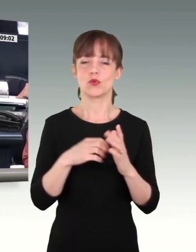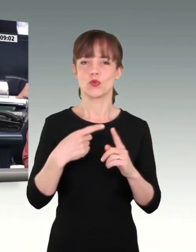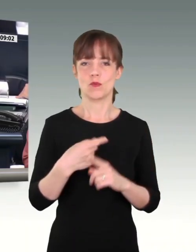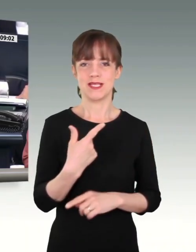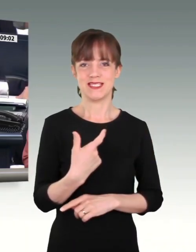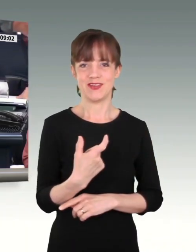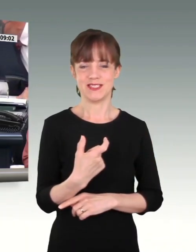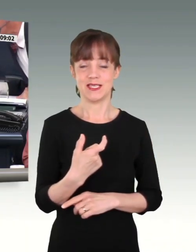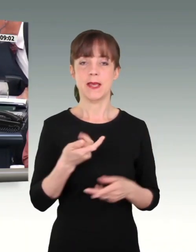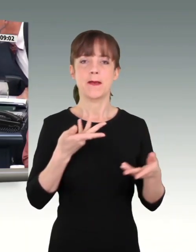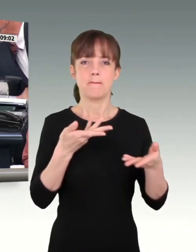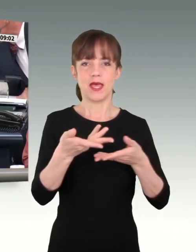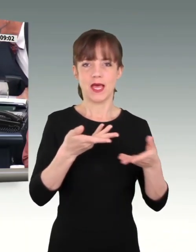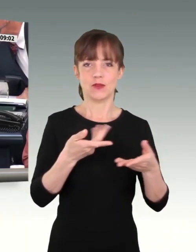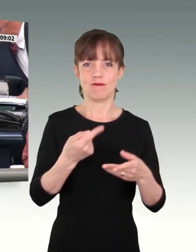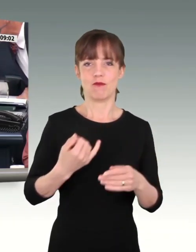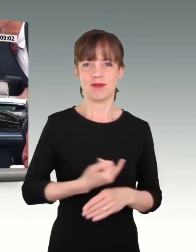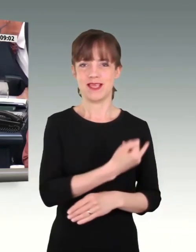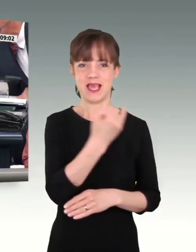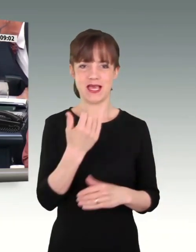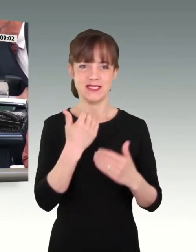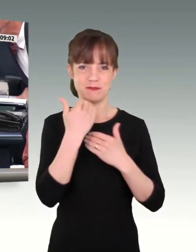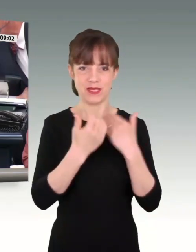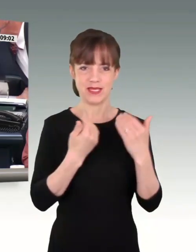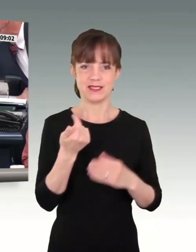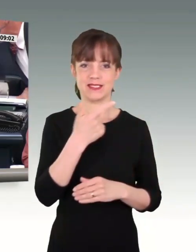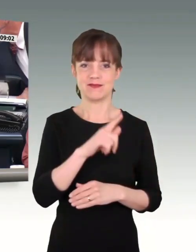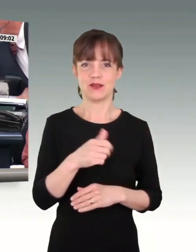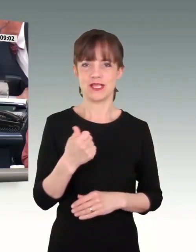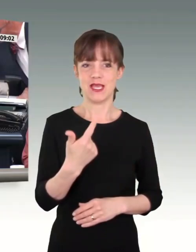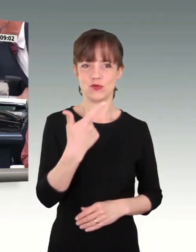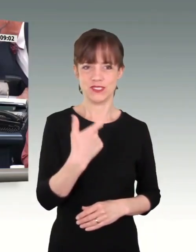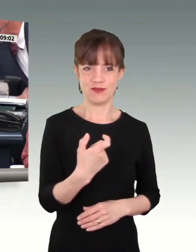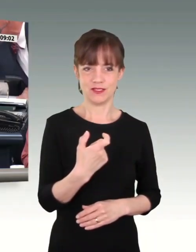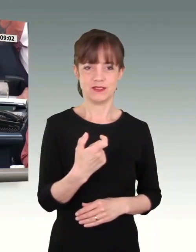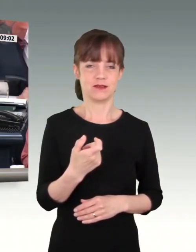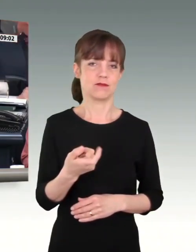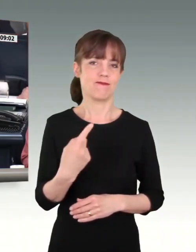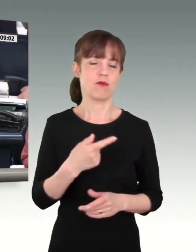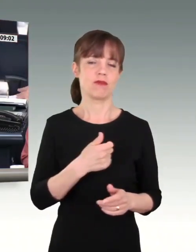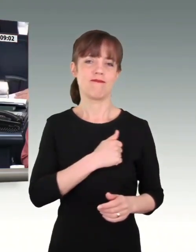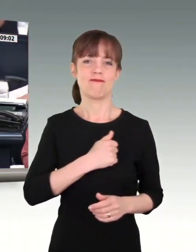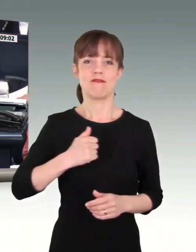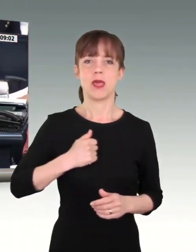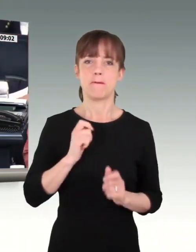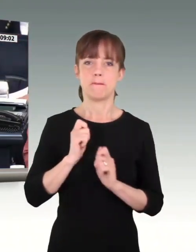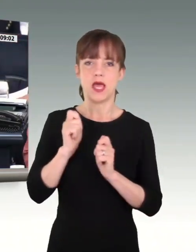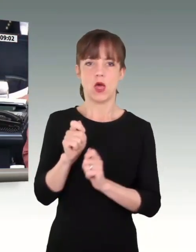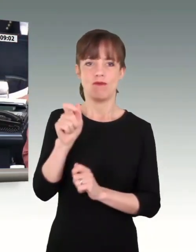Beratung des Jahresberichts 2021 der Wehrbeauftragten.